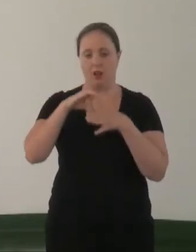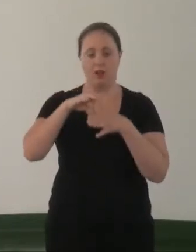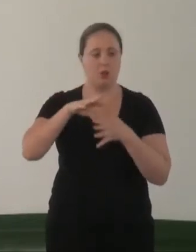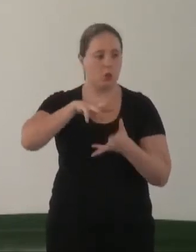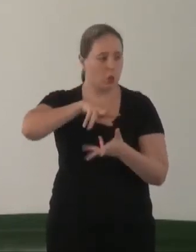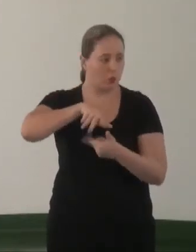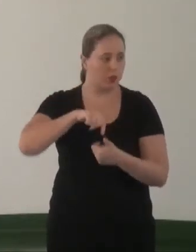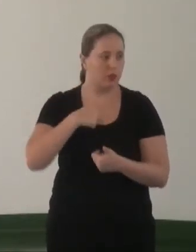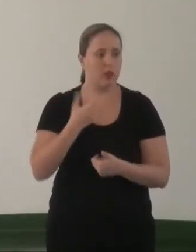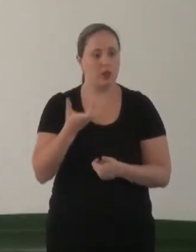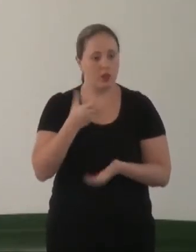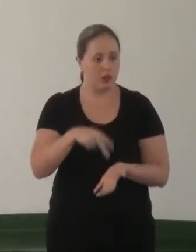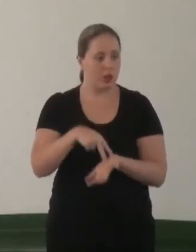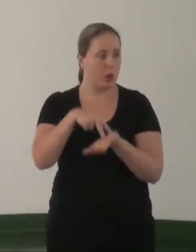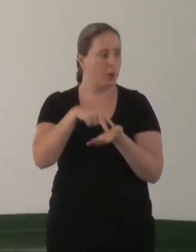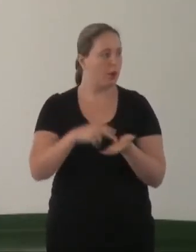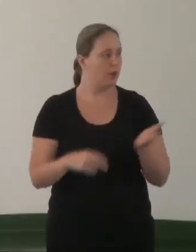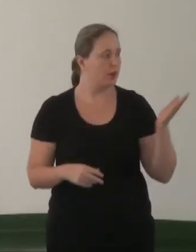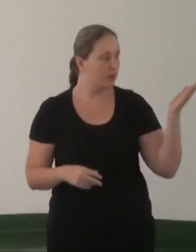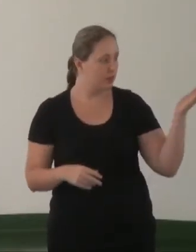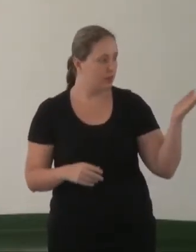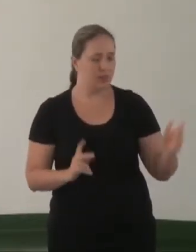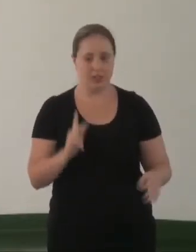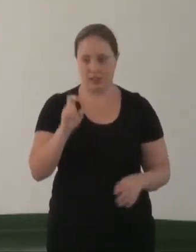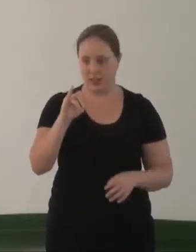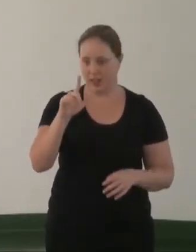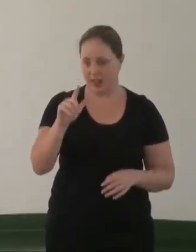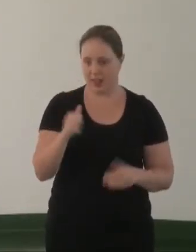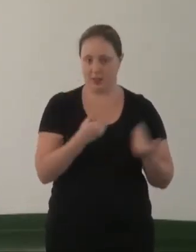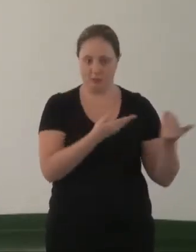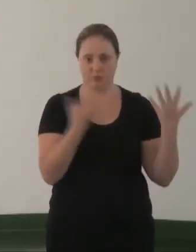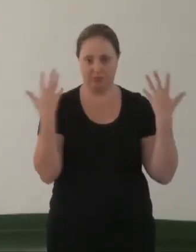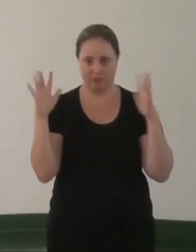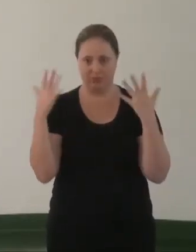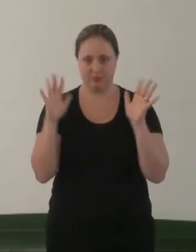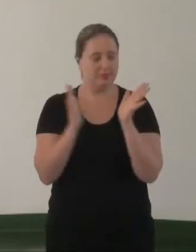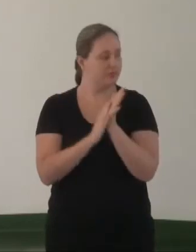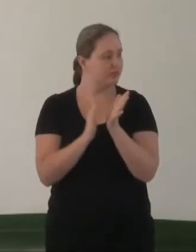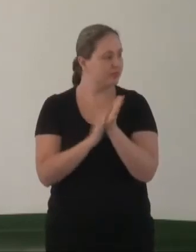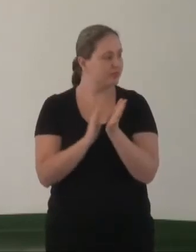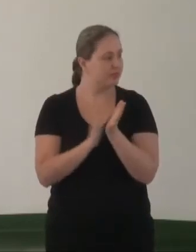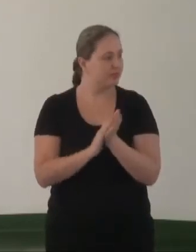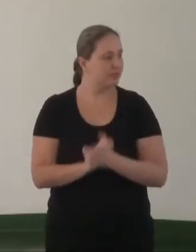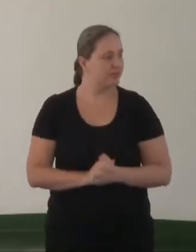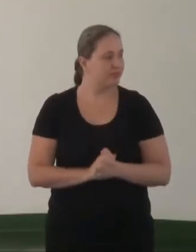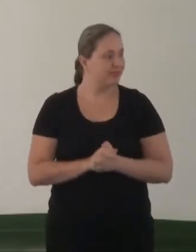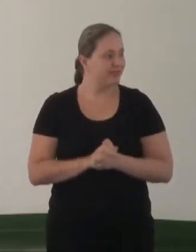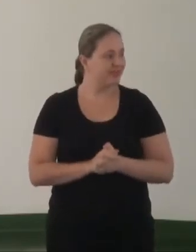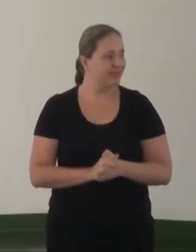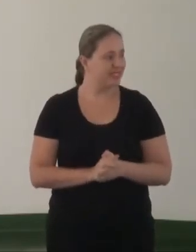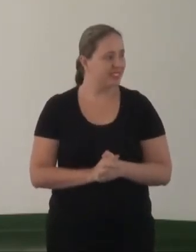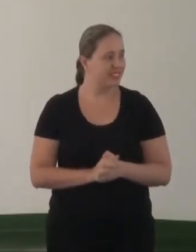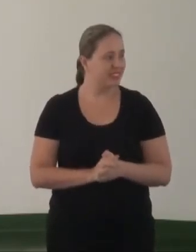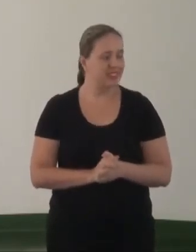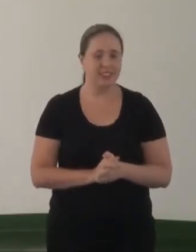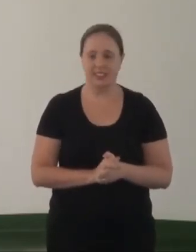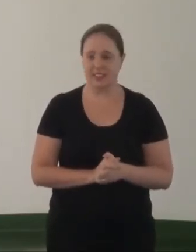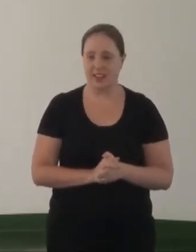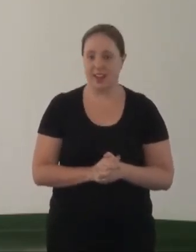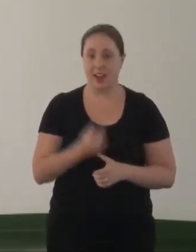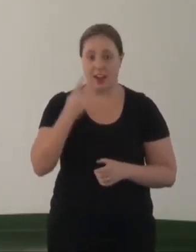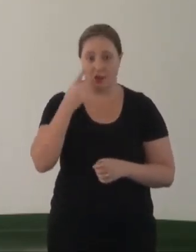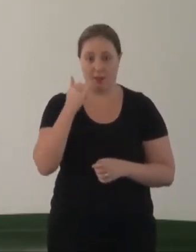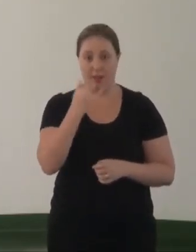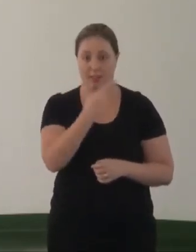mundo, que eu queria ficar de pé, a Keila, que eu pediria uma salva de palmas para ela, Keila Simpson, que o pai